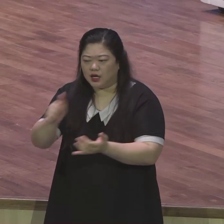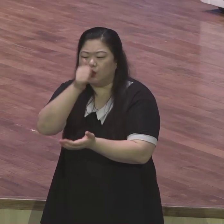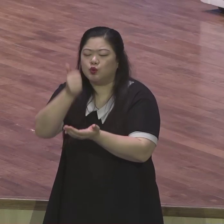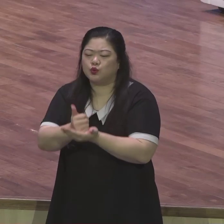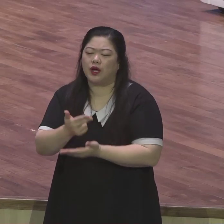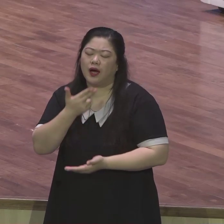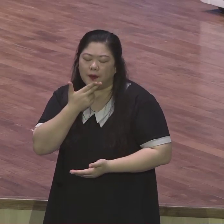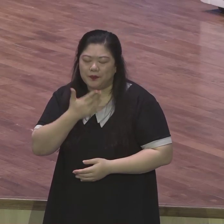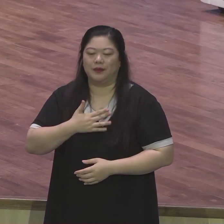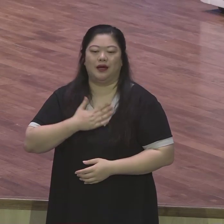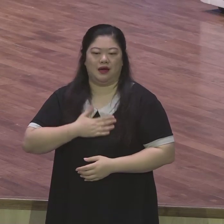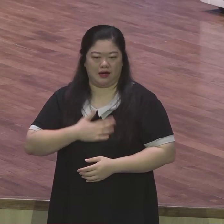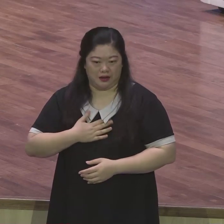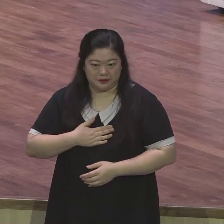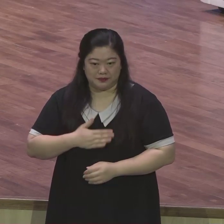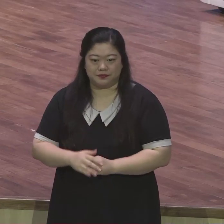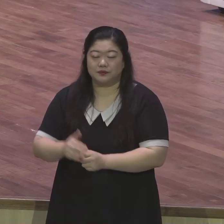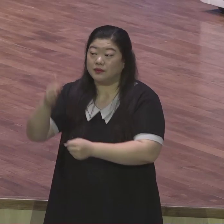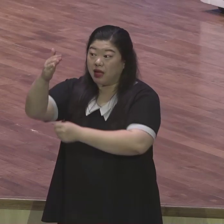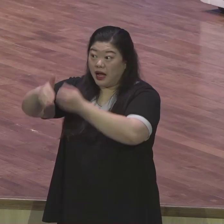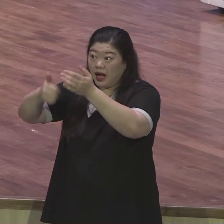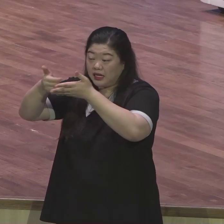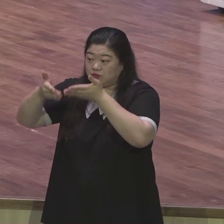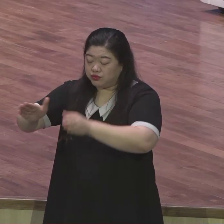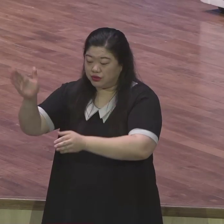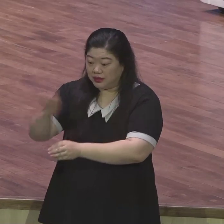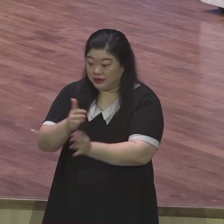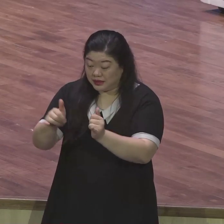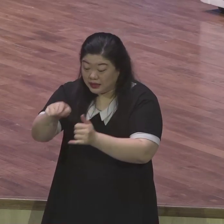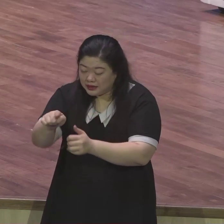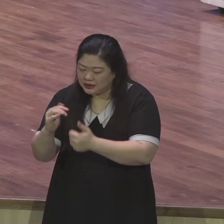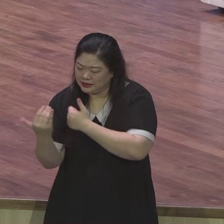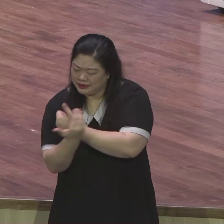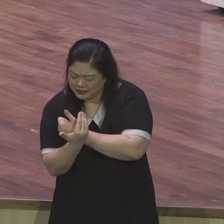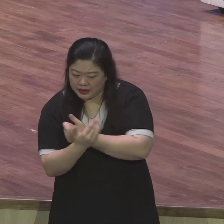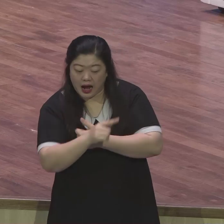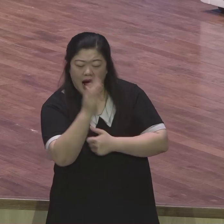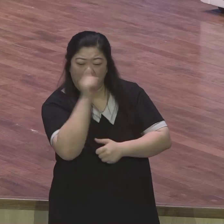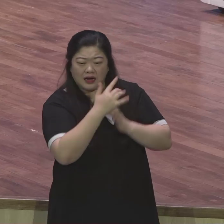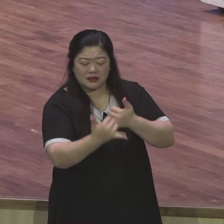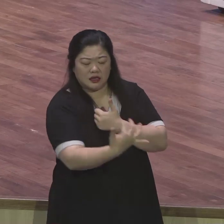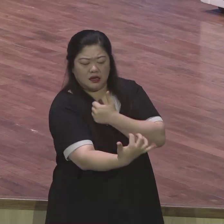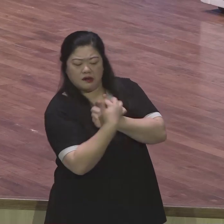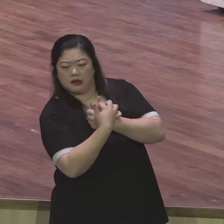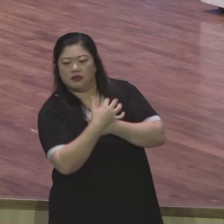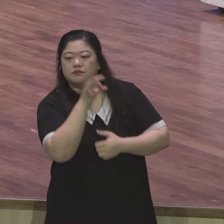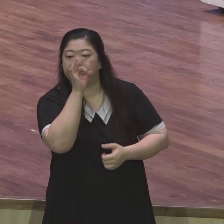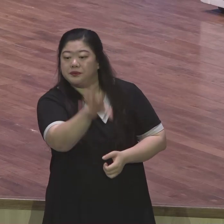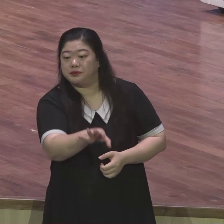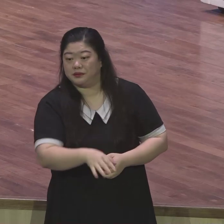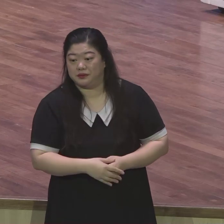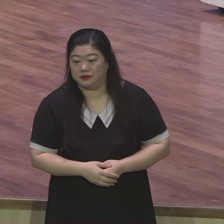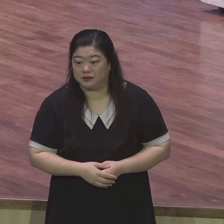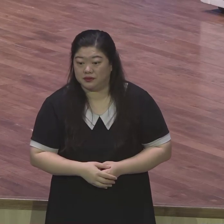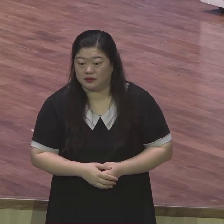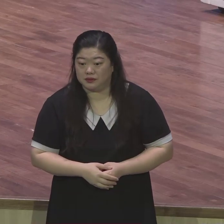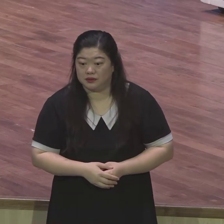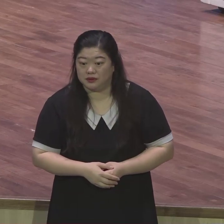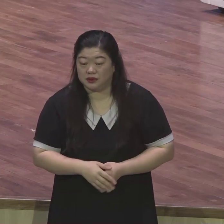우리가 아느라 하나님께로부터 나신 자가 그를 지키심에 악한 자가 그를 만지지도 못합니다 못 만져요 못 건드려요 우리의